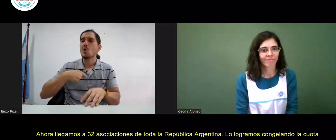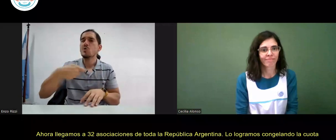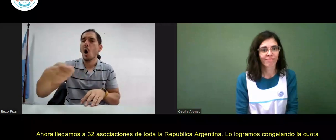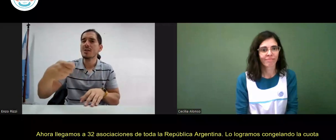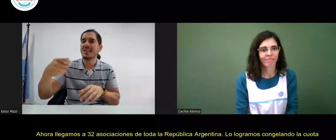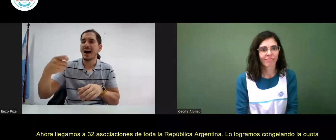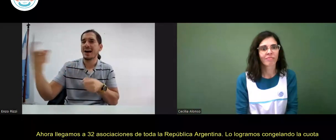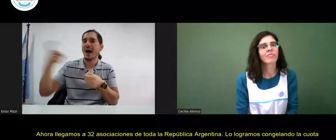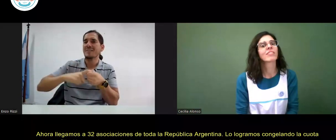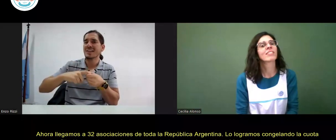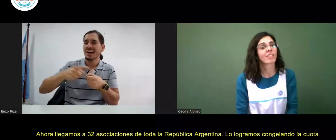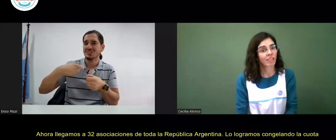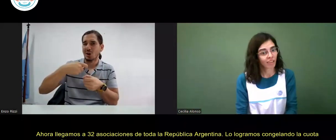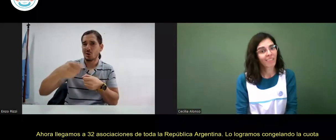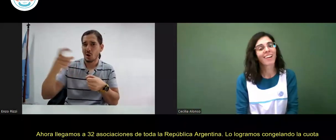2019.